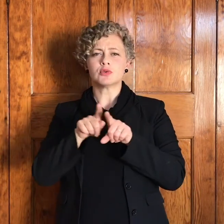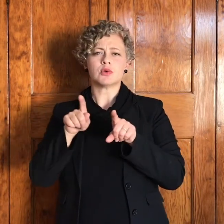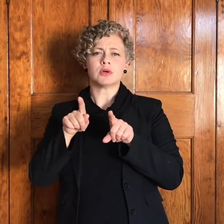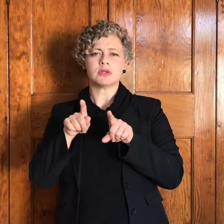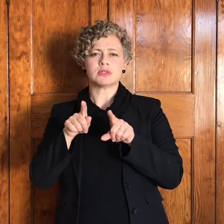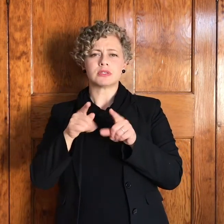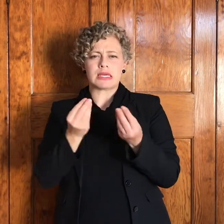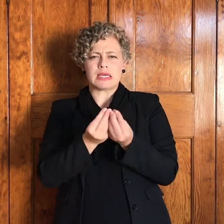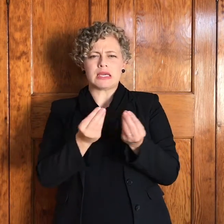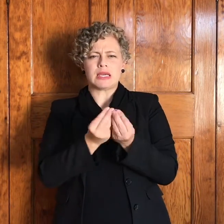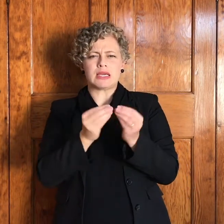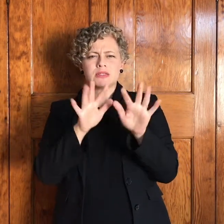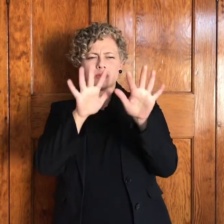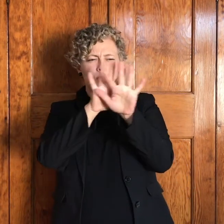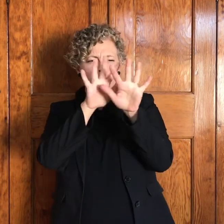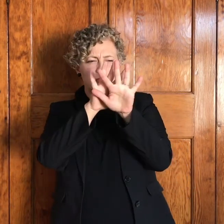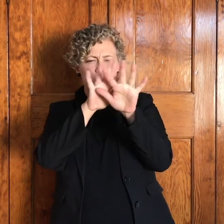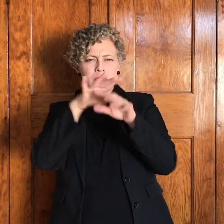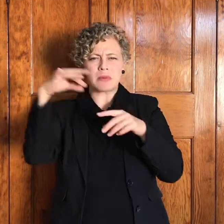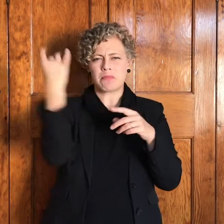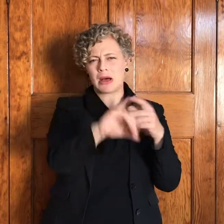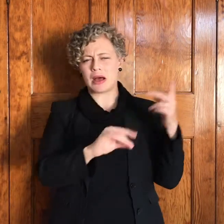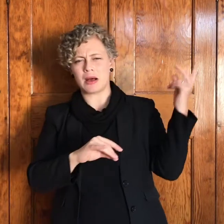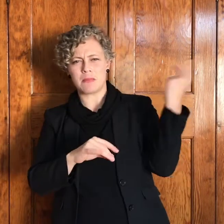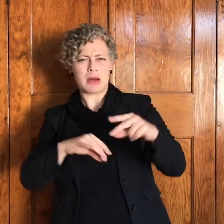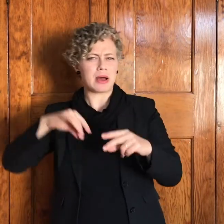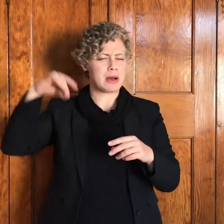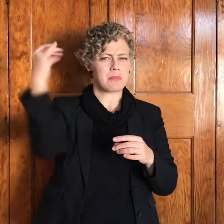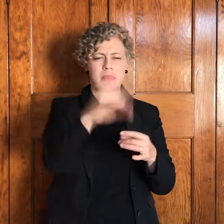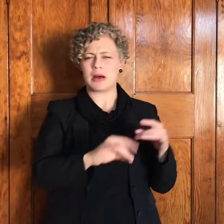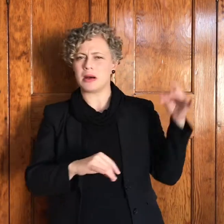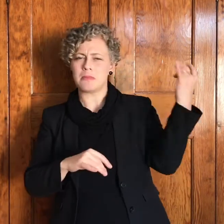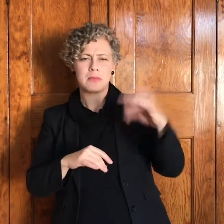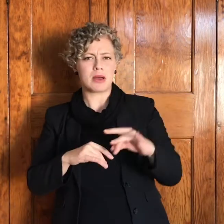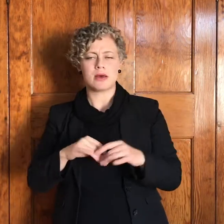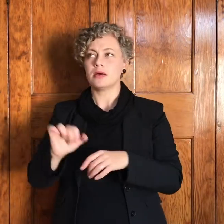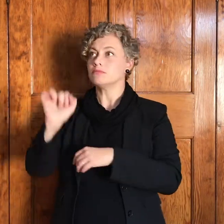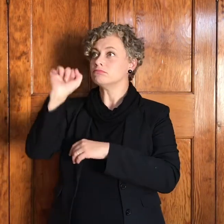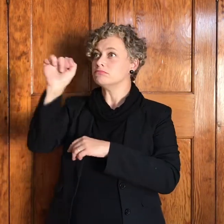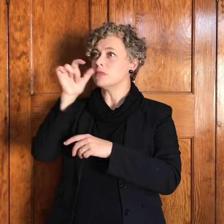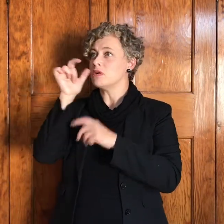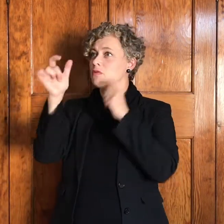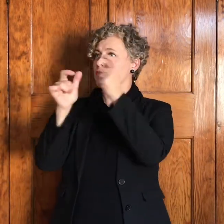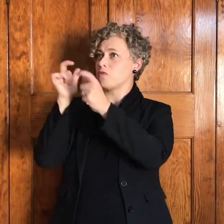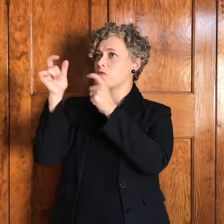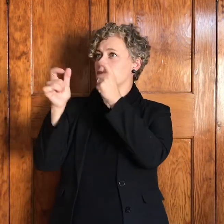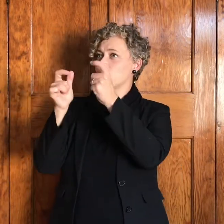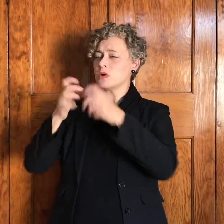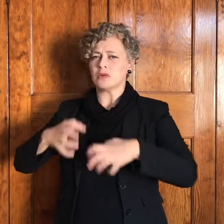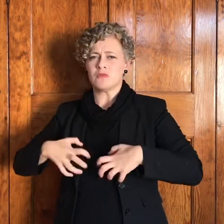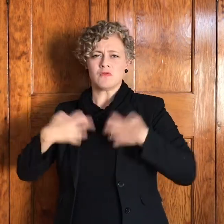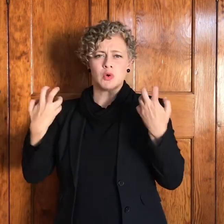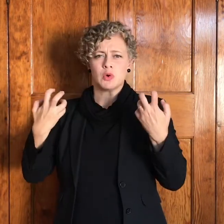het u woorde en woede en skrik gekom en my neergeslaan tot my knie